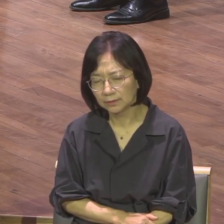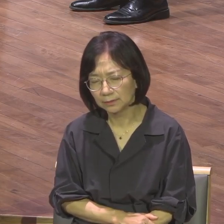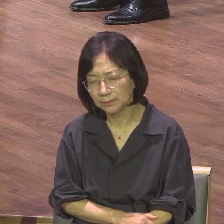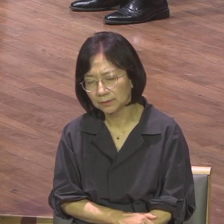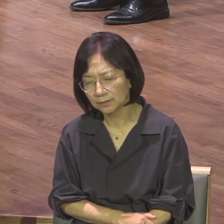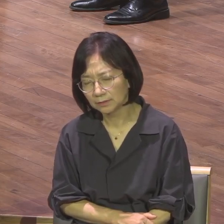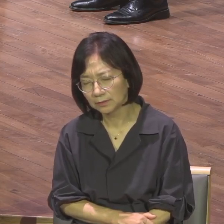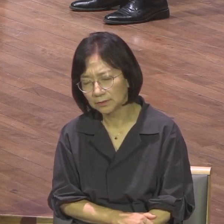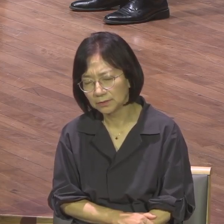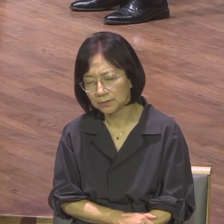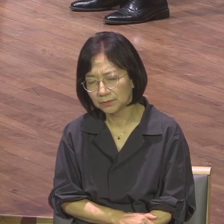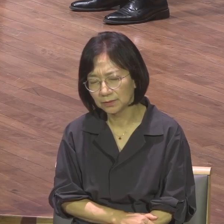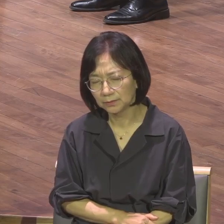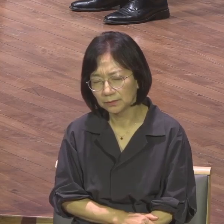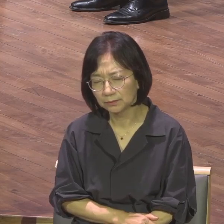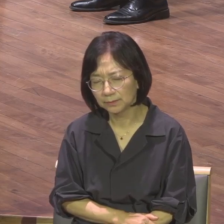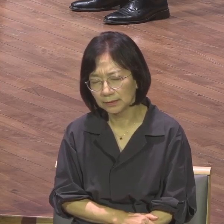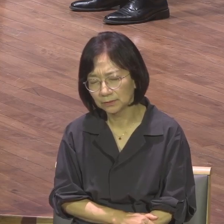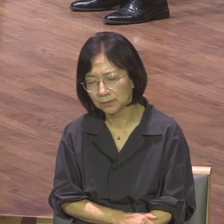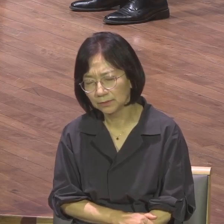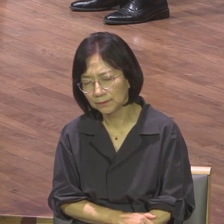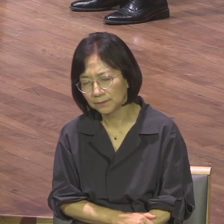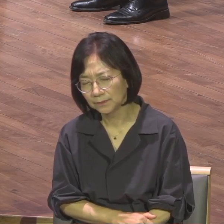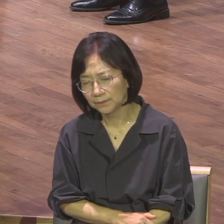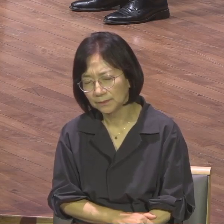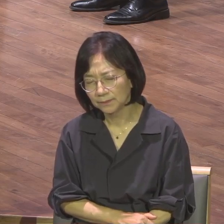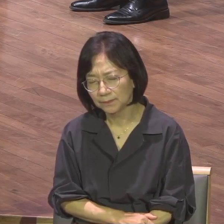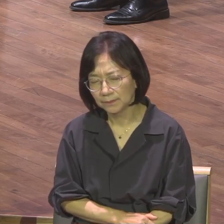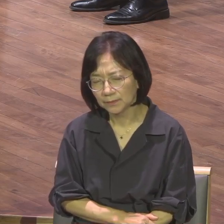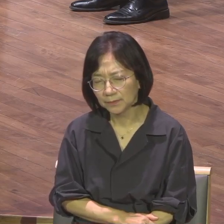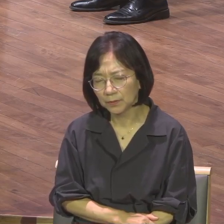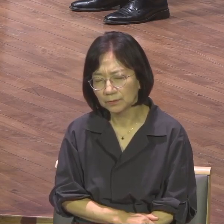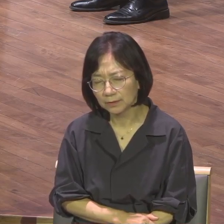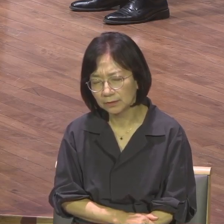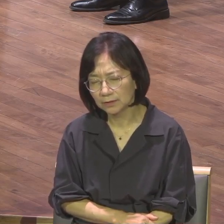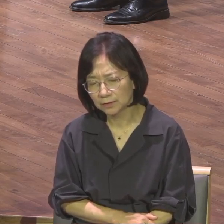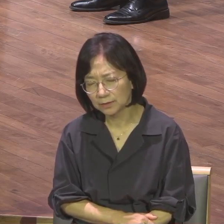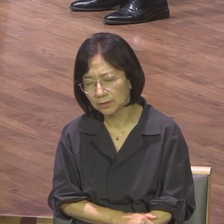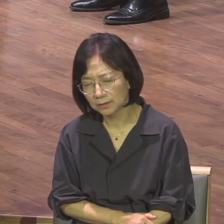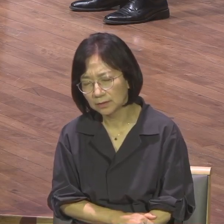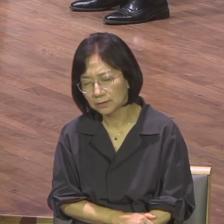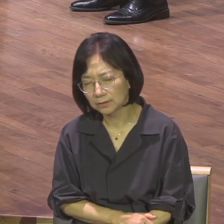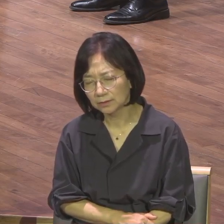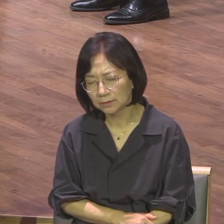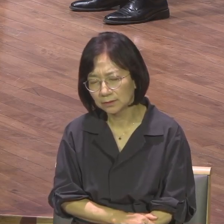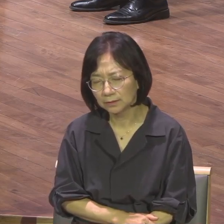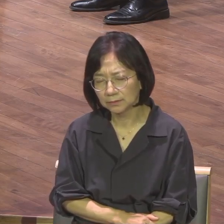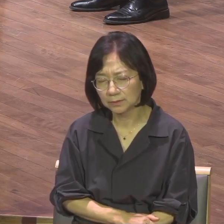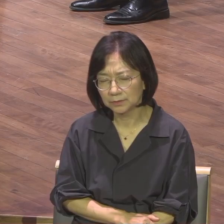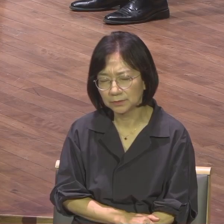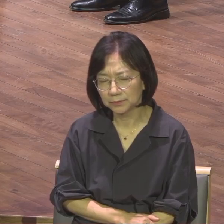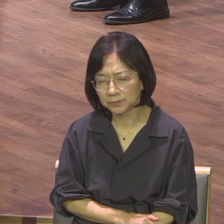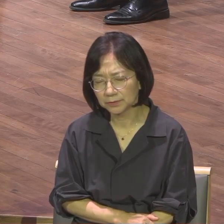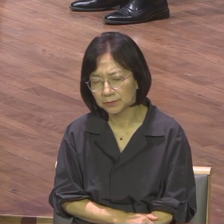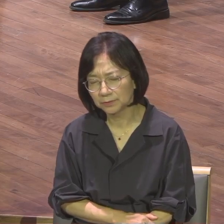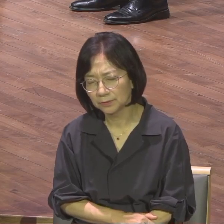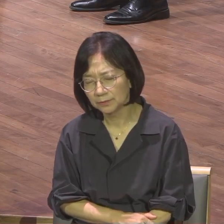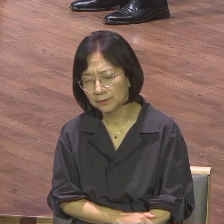보여줘서 한대의 성경들이 이 전도 운동에 의해한 seria서 하야만은 저렇게 할 하나의